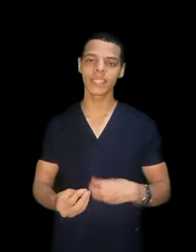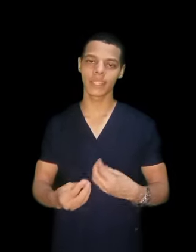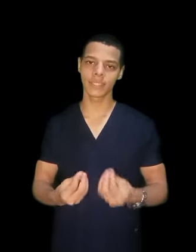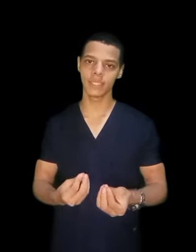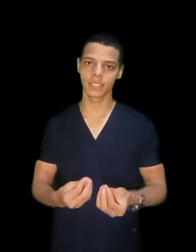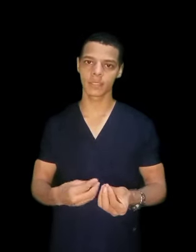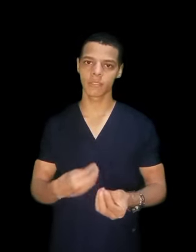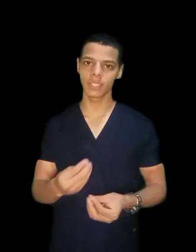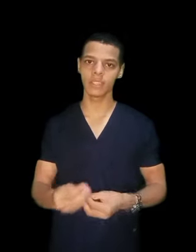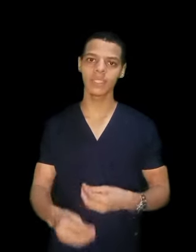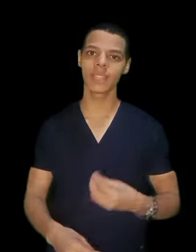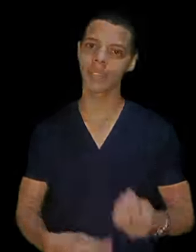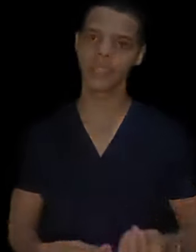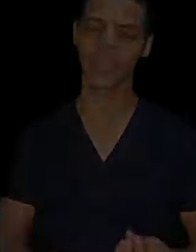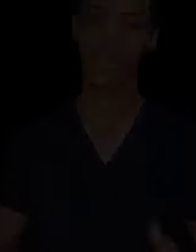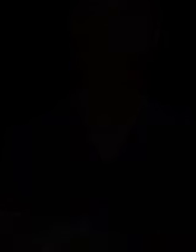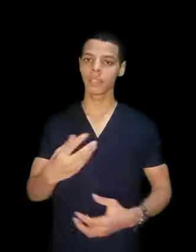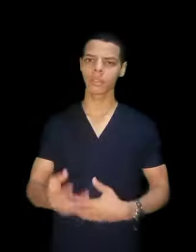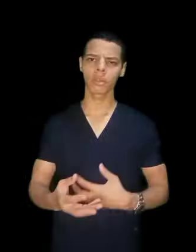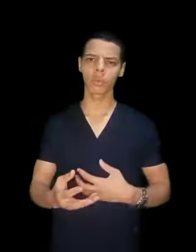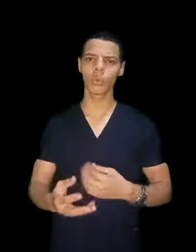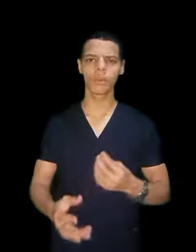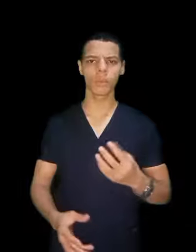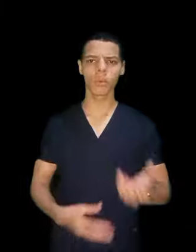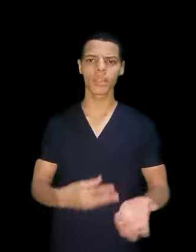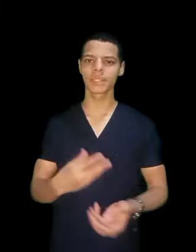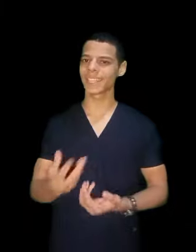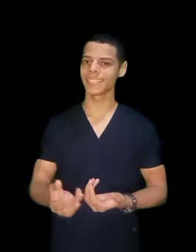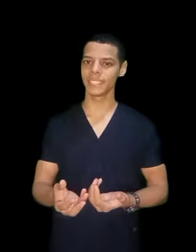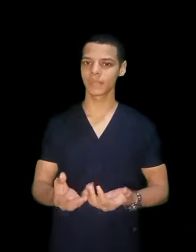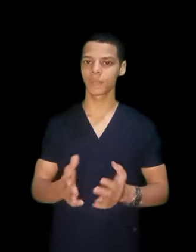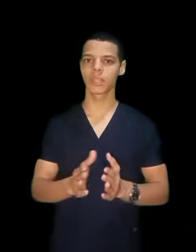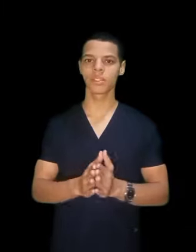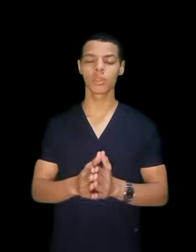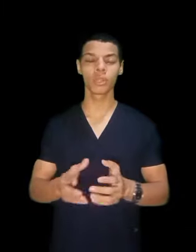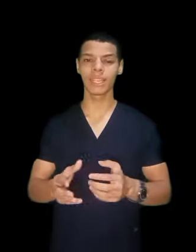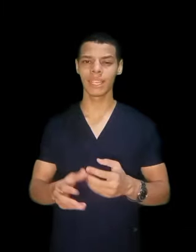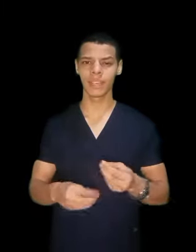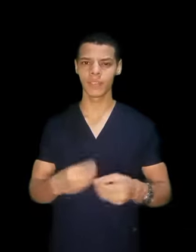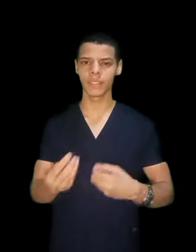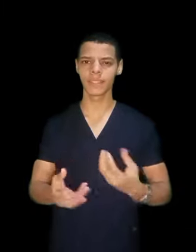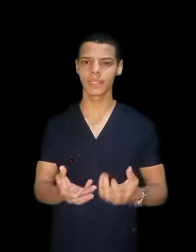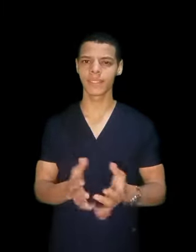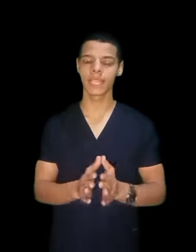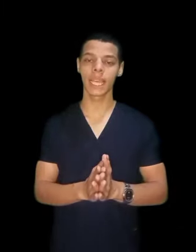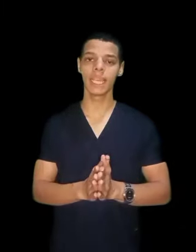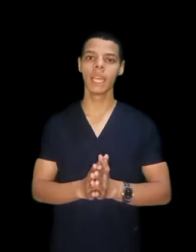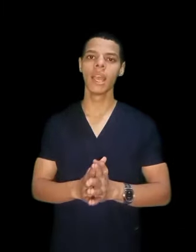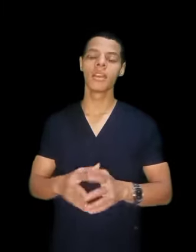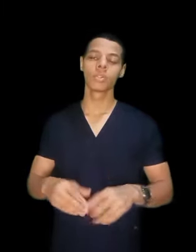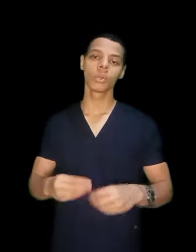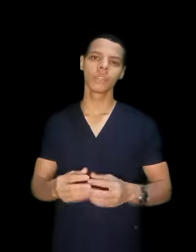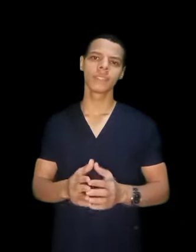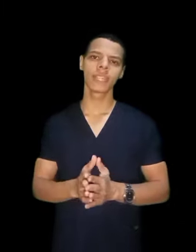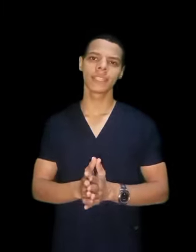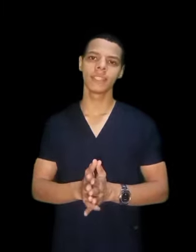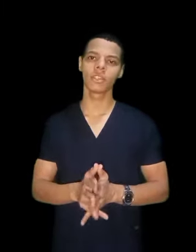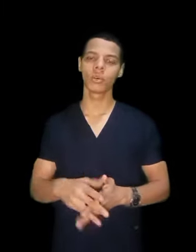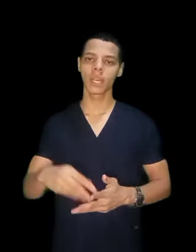تغدير بتقدر تقول ممر التغدير شغل الفني التغدير ده ايه؟ شغل الفني التغدير هو